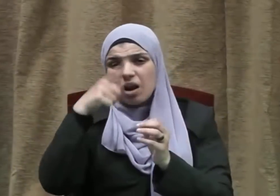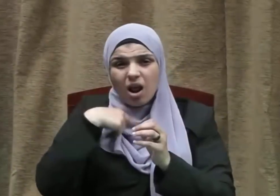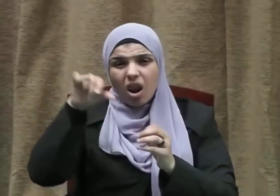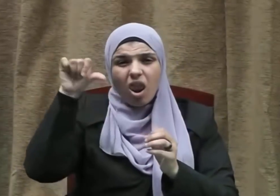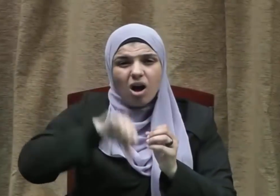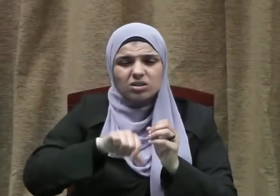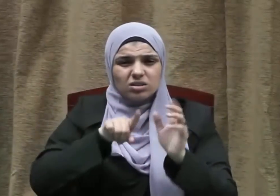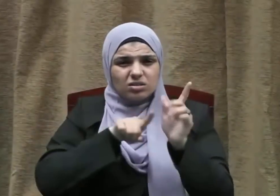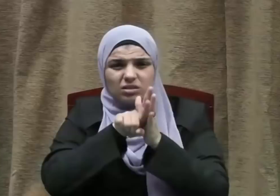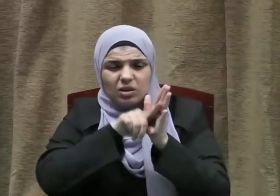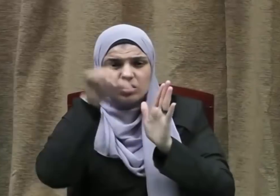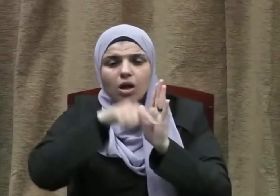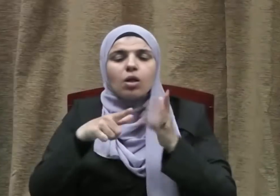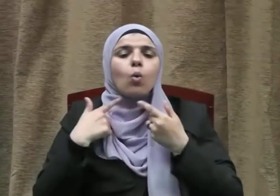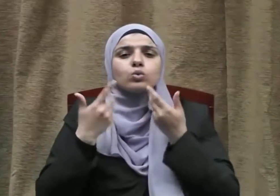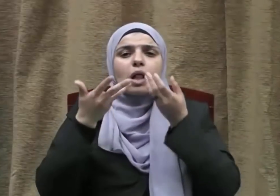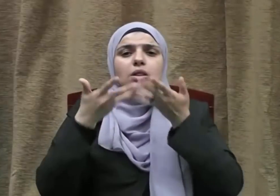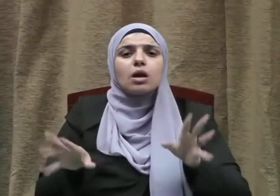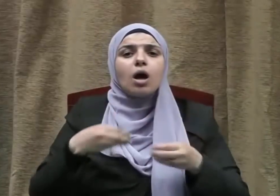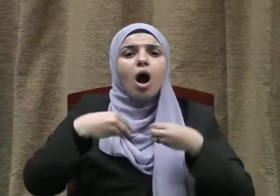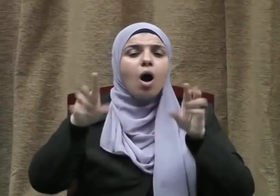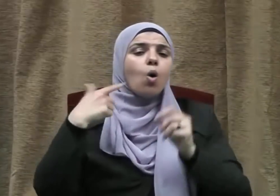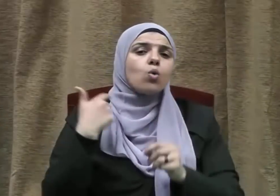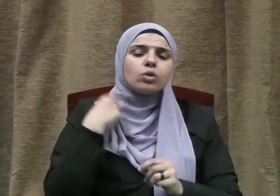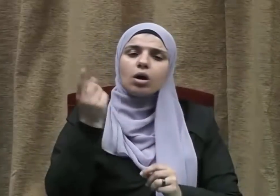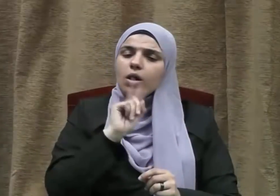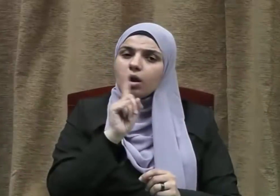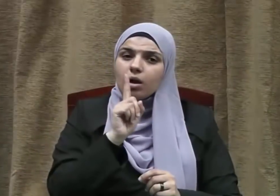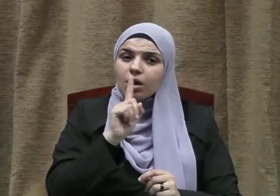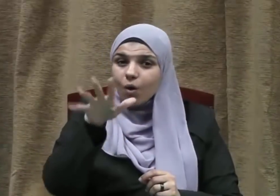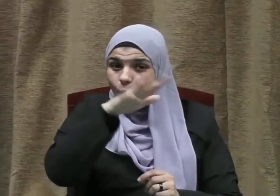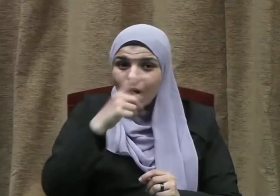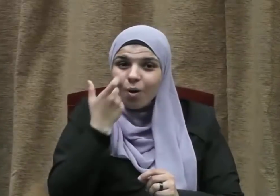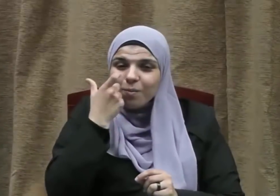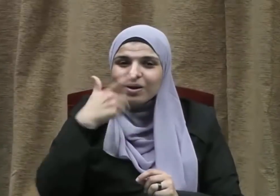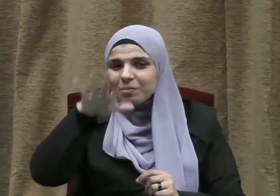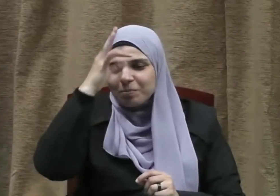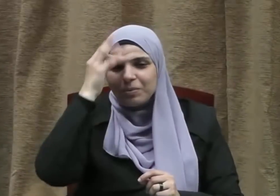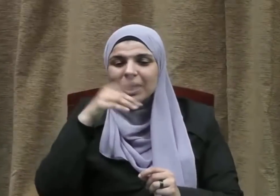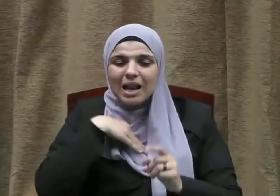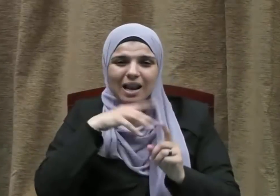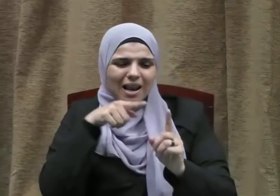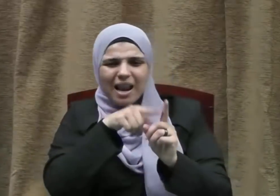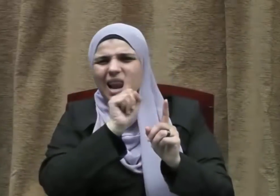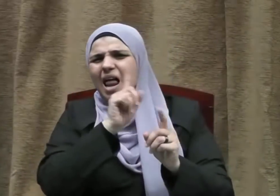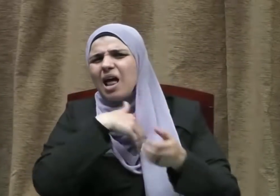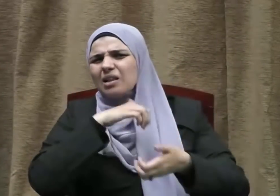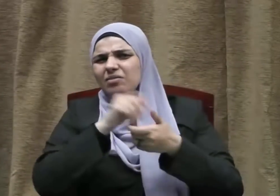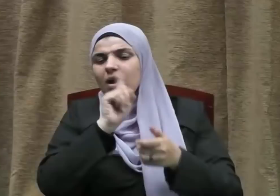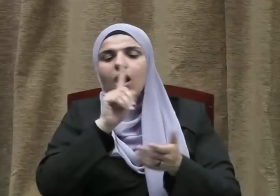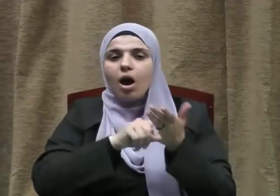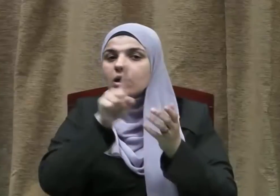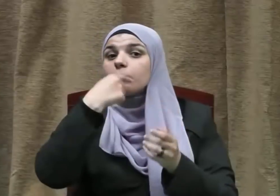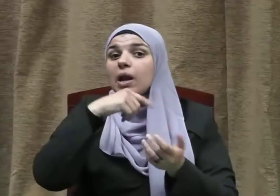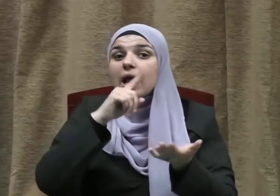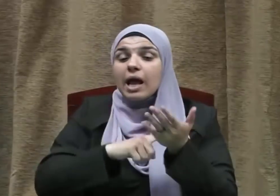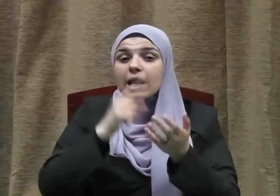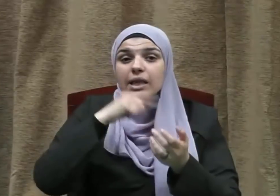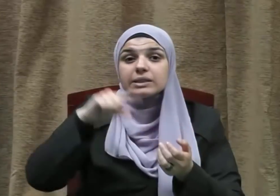لا نقضها ولا تضيعها ولا حتى مجرد المساس بها إن